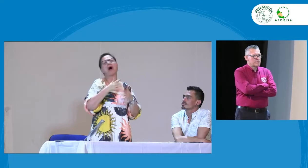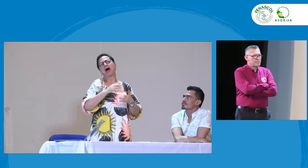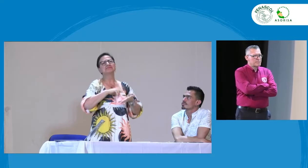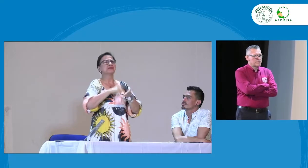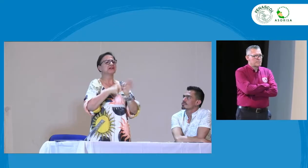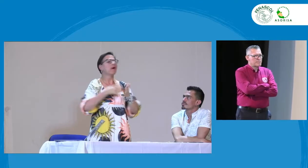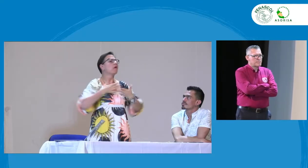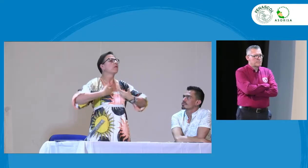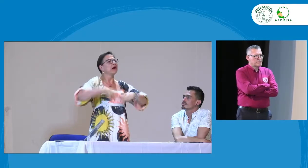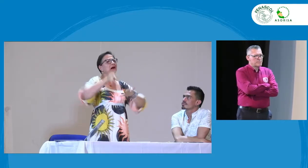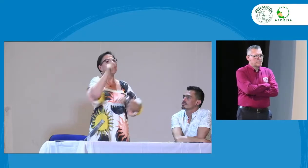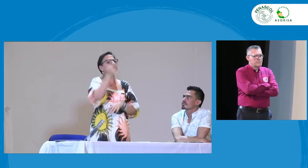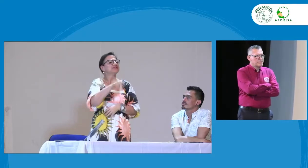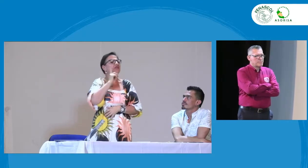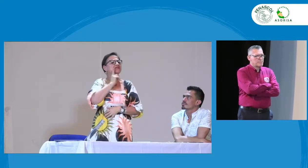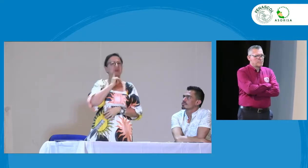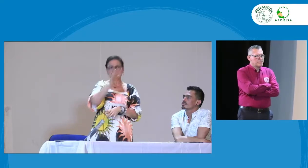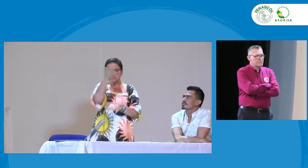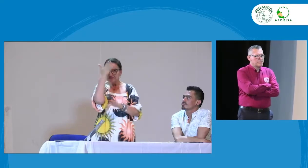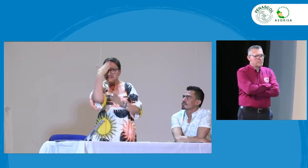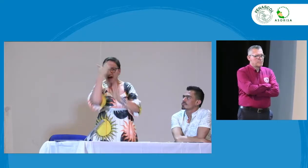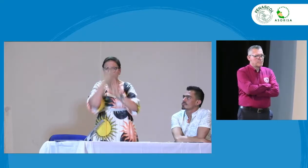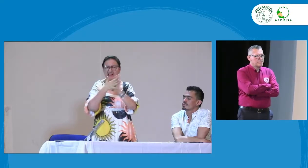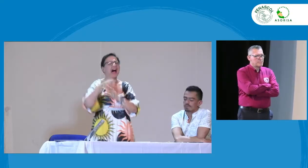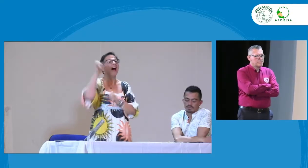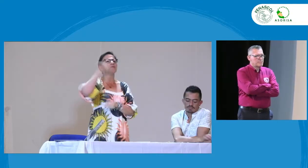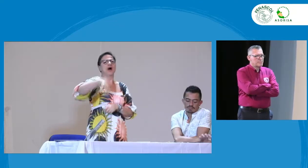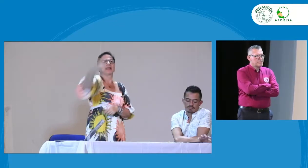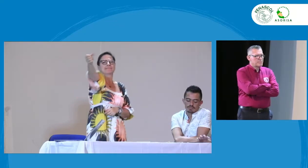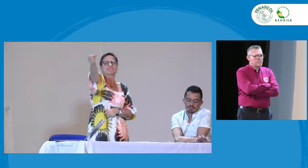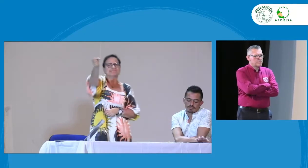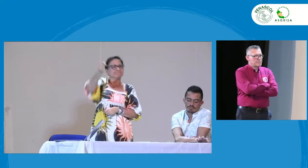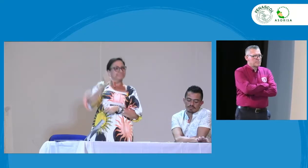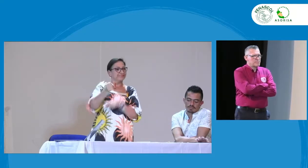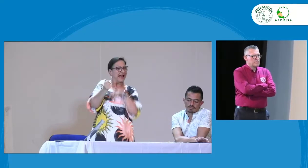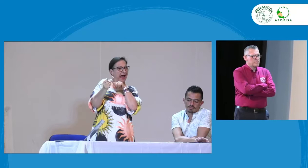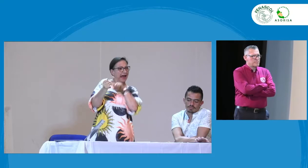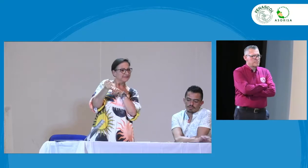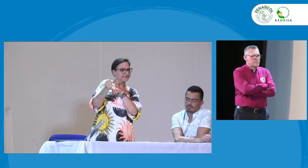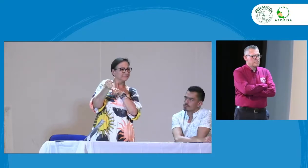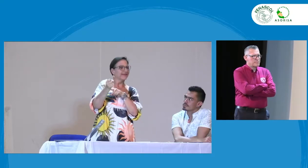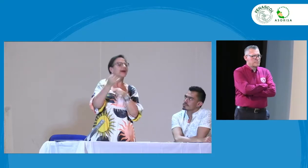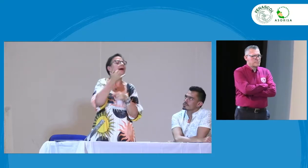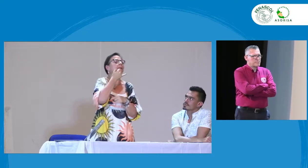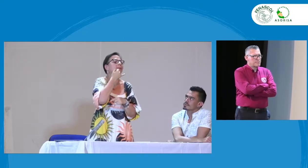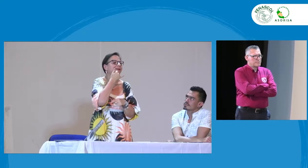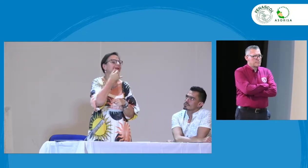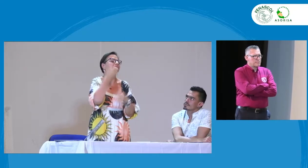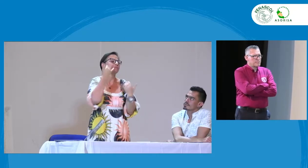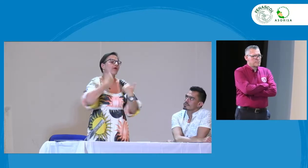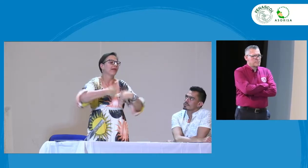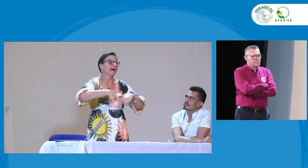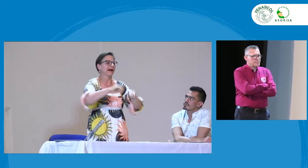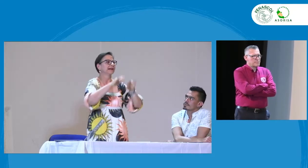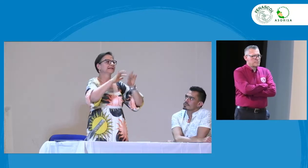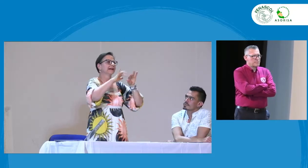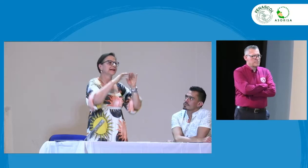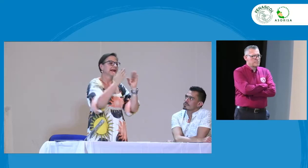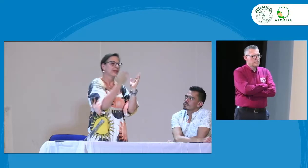frente al decreto. Entonces, se piensa que cualquier modelo lingüístico es una persona que sepa lengua de